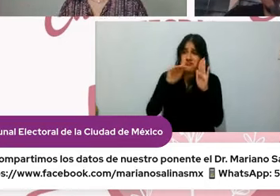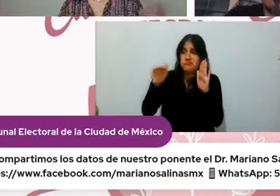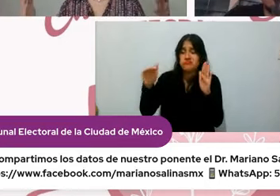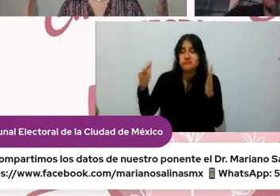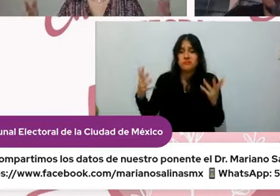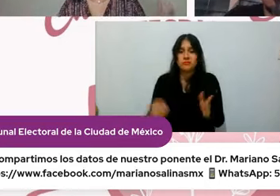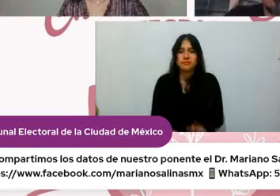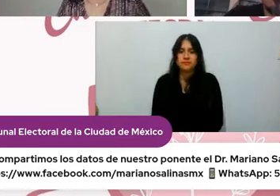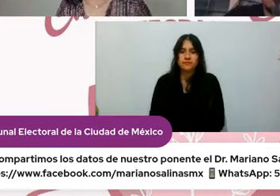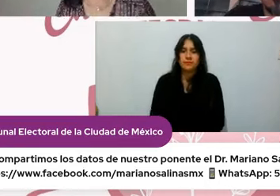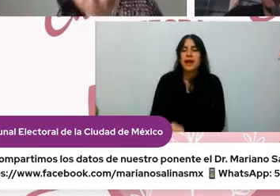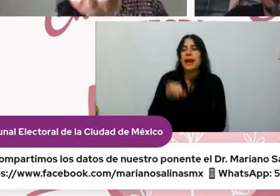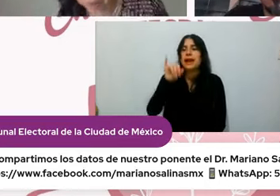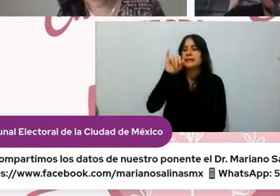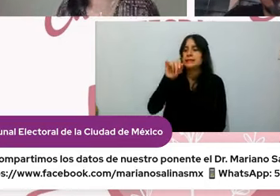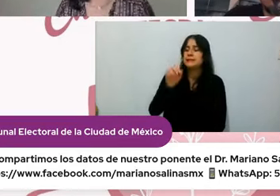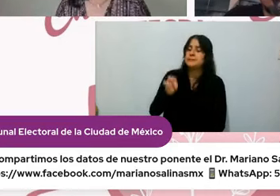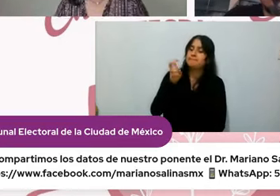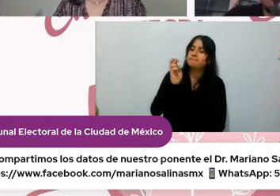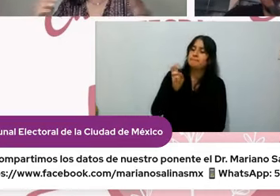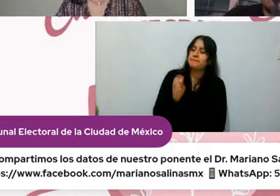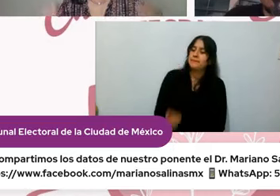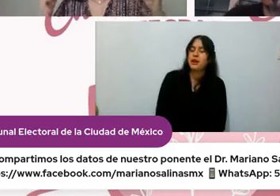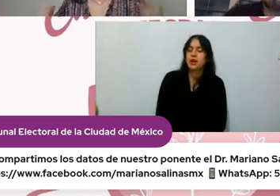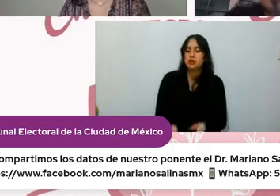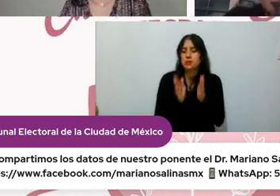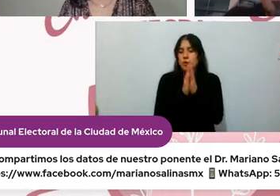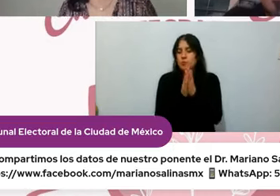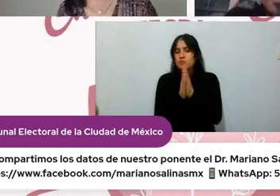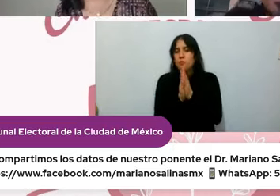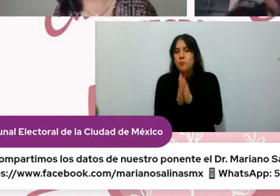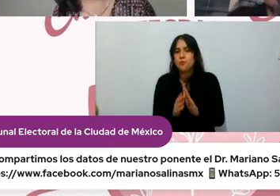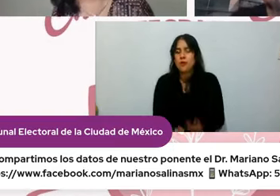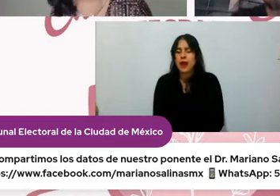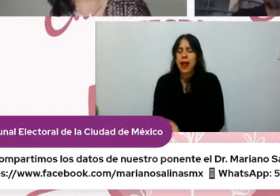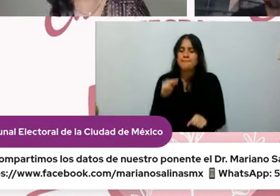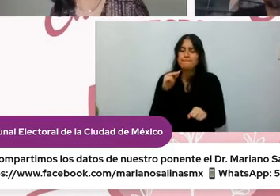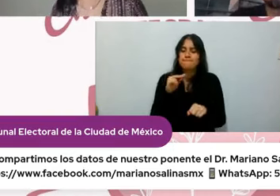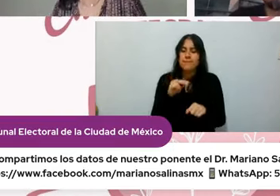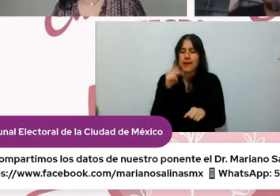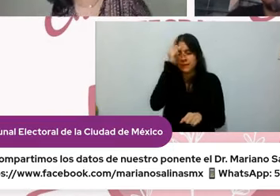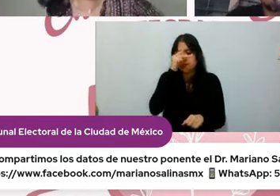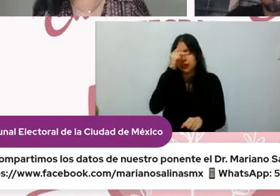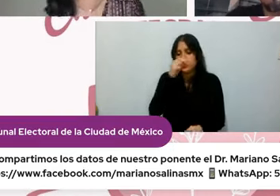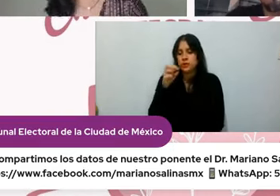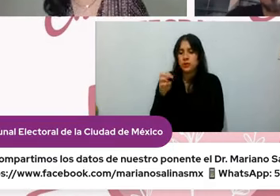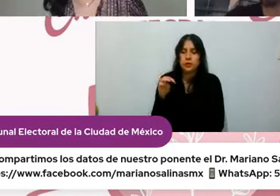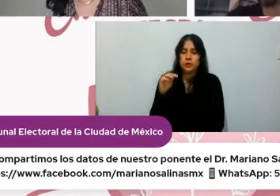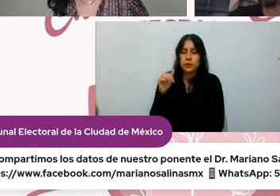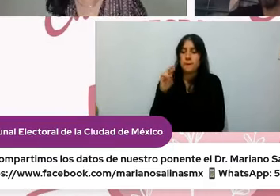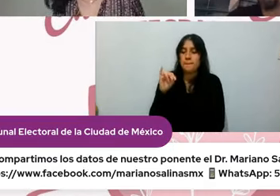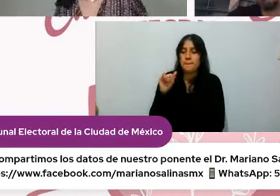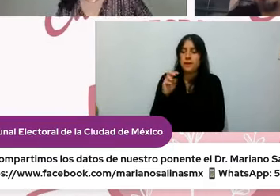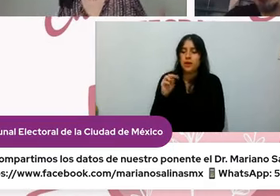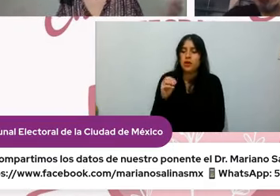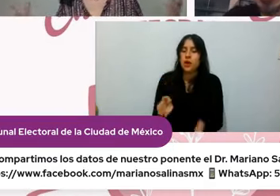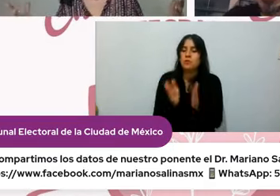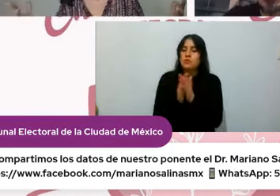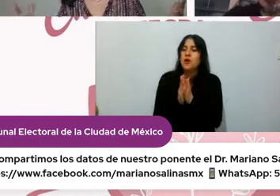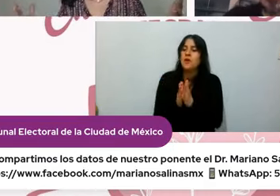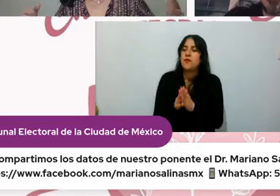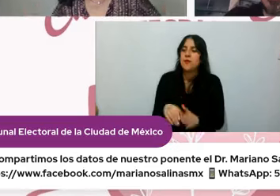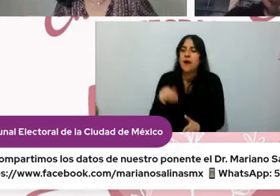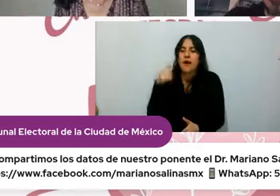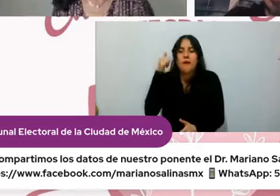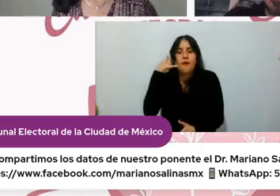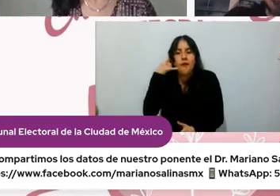por favor por favor contacten al doctor Mariano Salinas se los pido para que hagamos de este México de esta ciudad un mundo